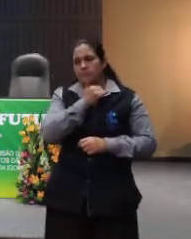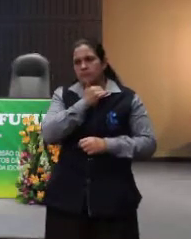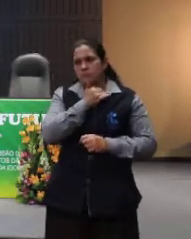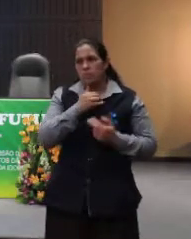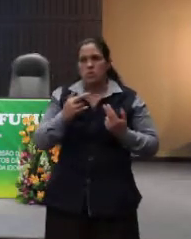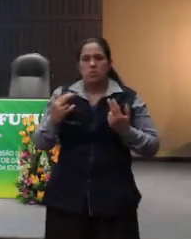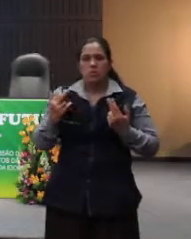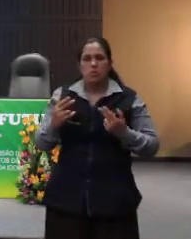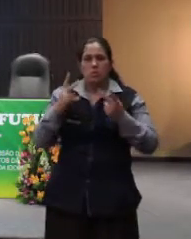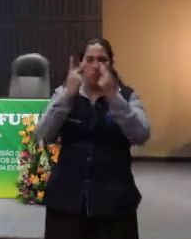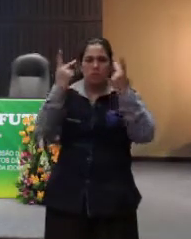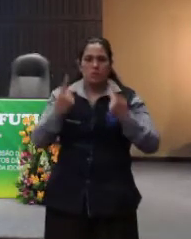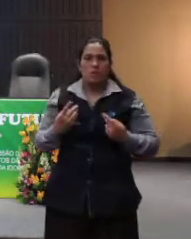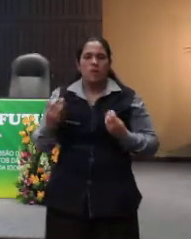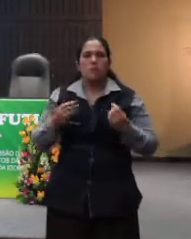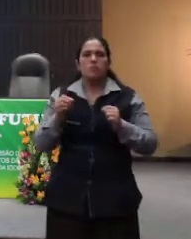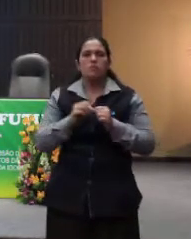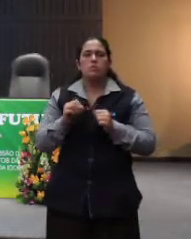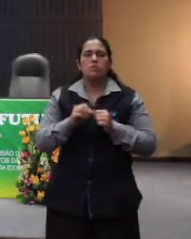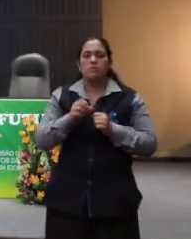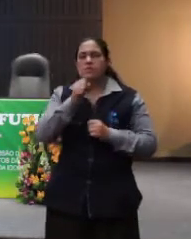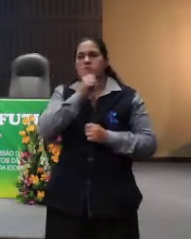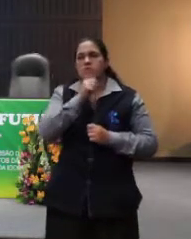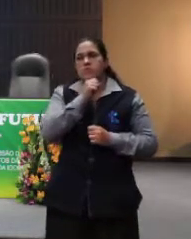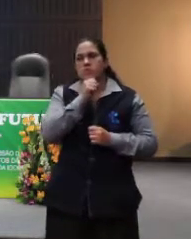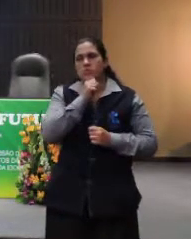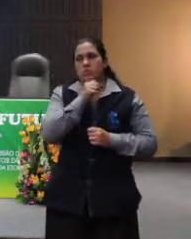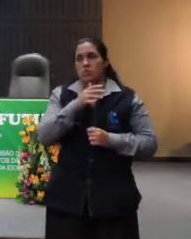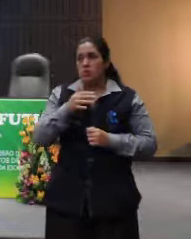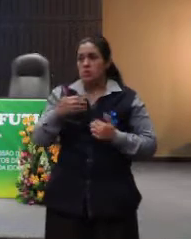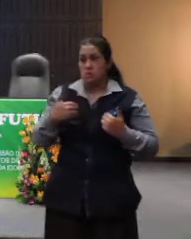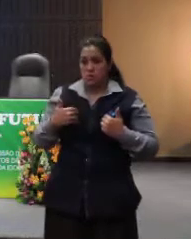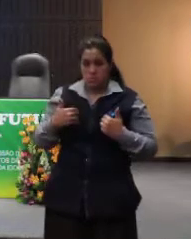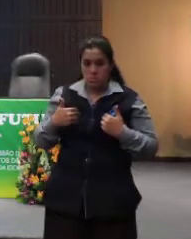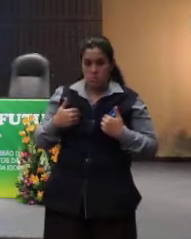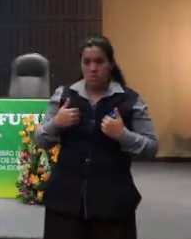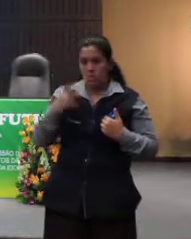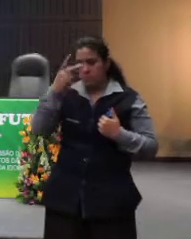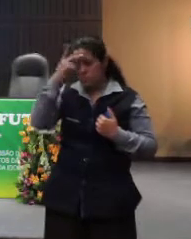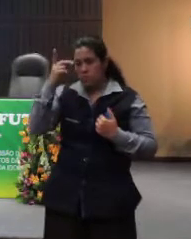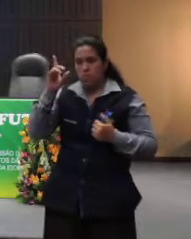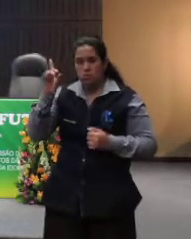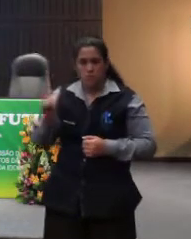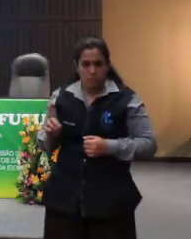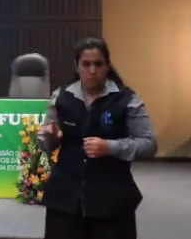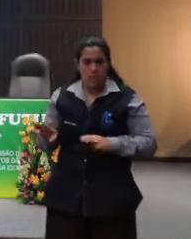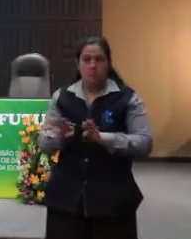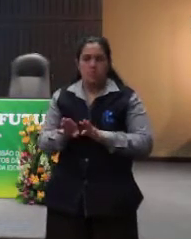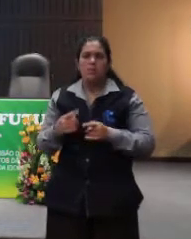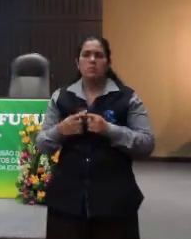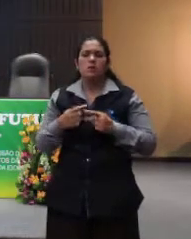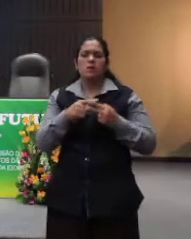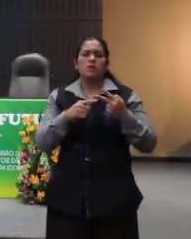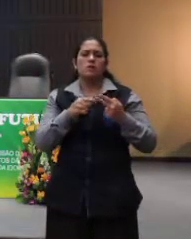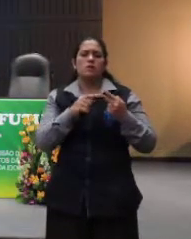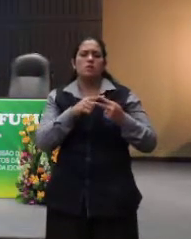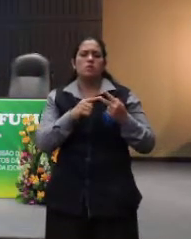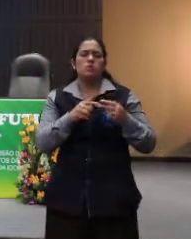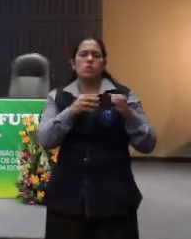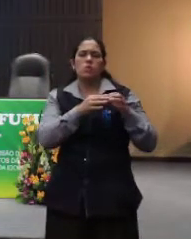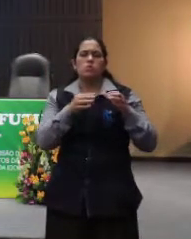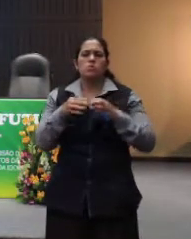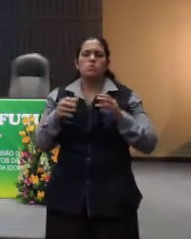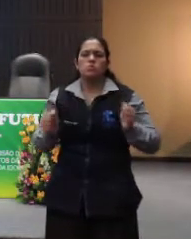nós estamos tratando? Idosos e, na minha área, pessoas com deficiência. E por que essas duas categorias se juntam?